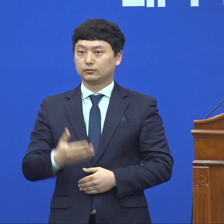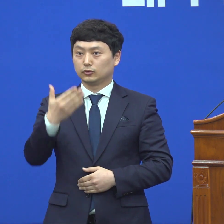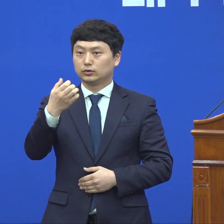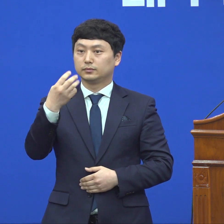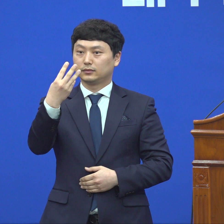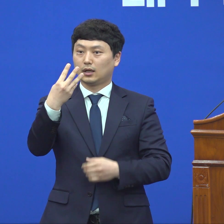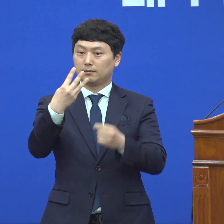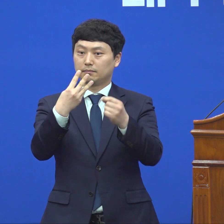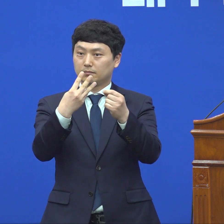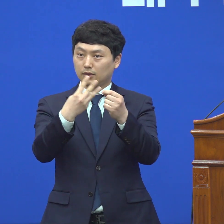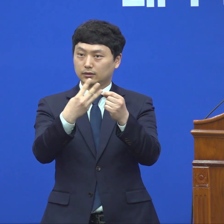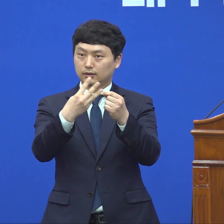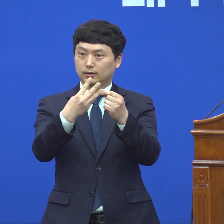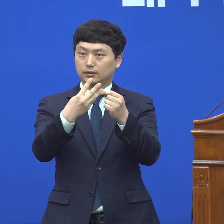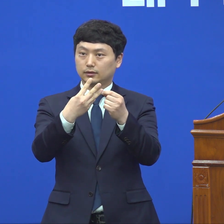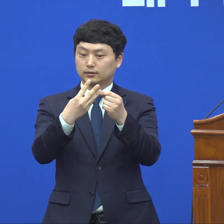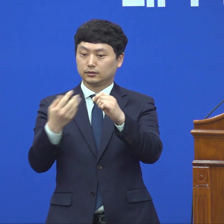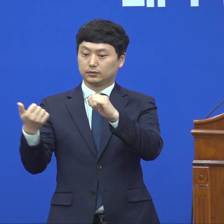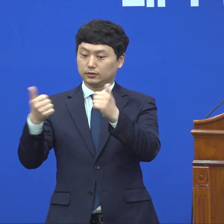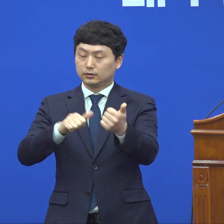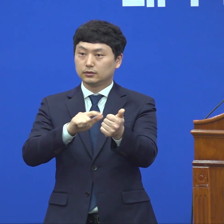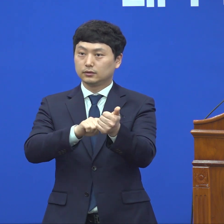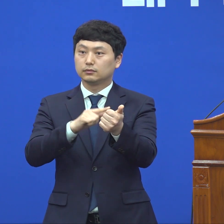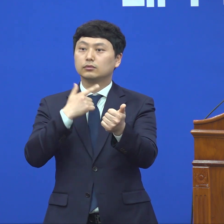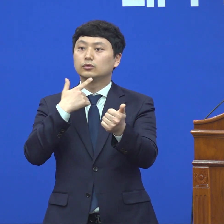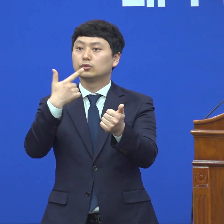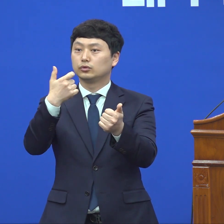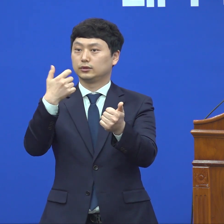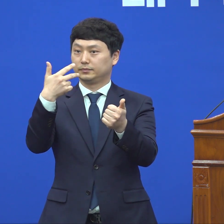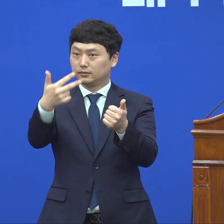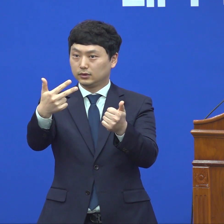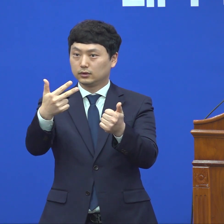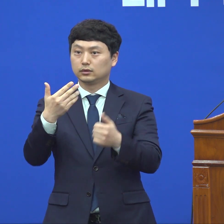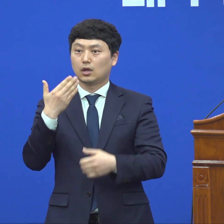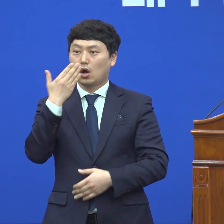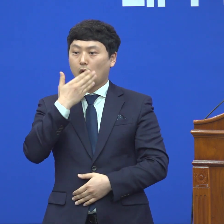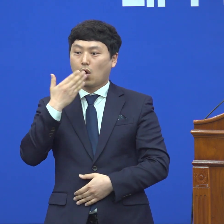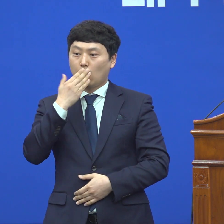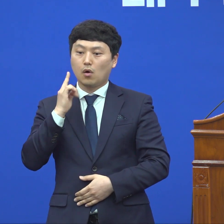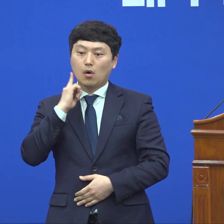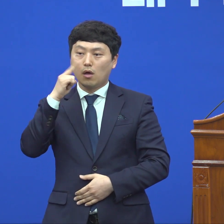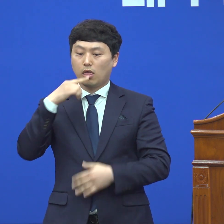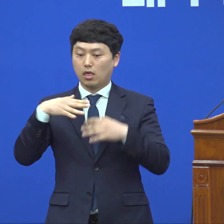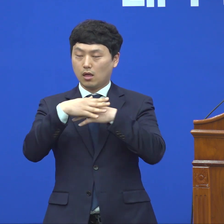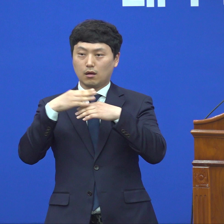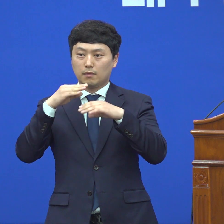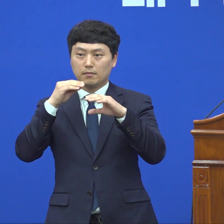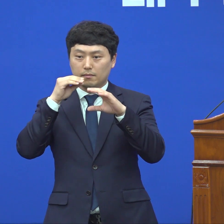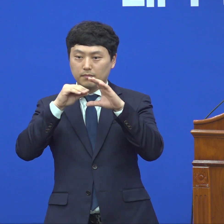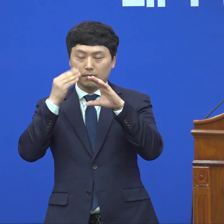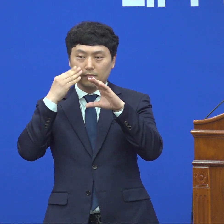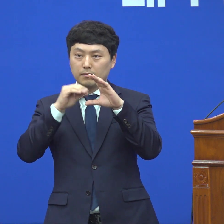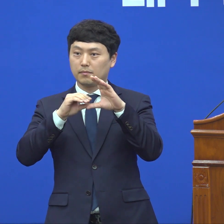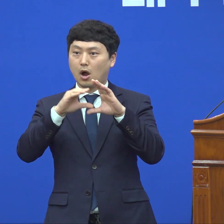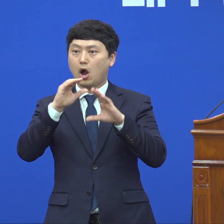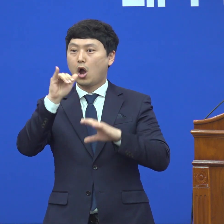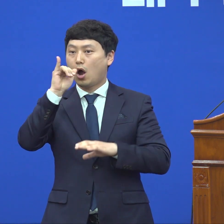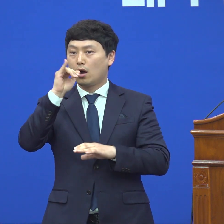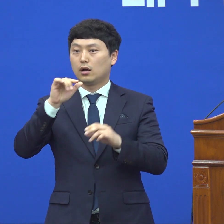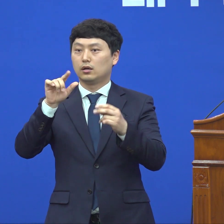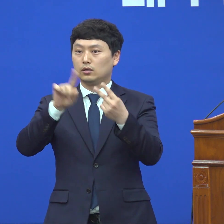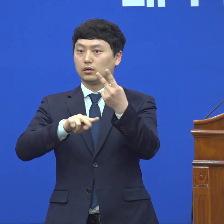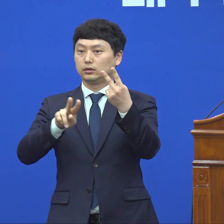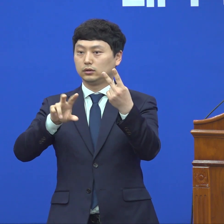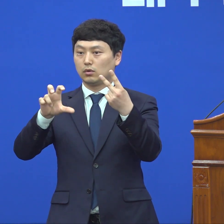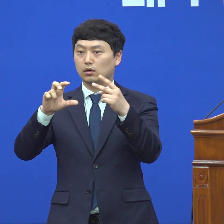93번째 사망자는 남자 67세십니다. 고혈압 고지혈증이 있었는데 2월 25일